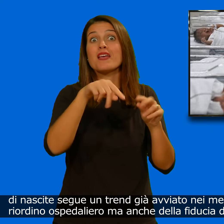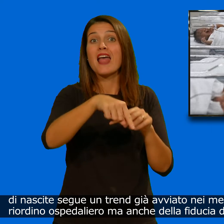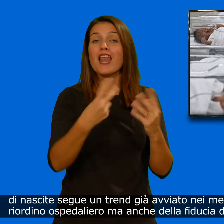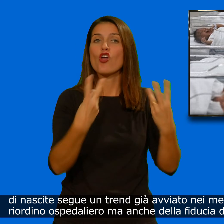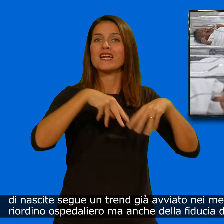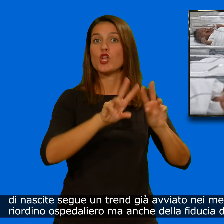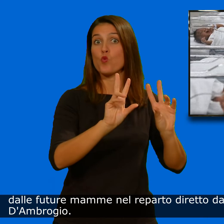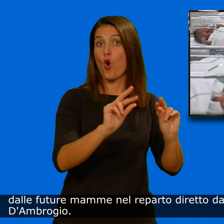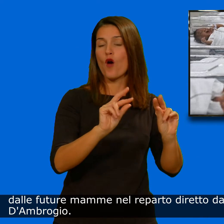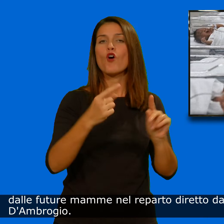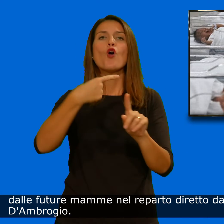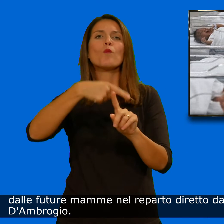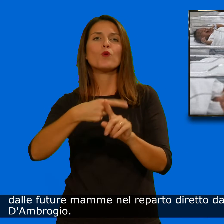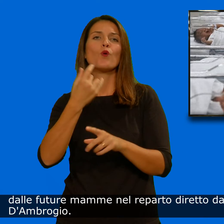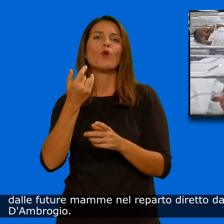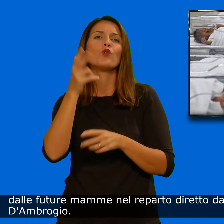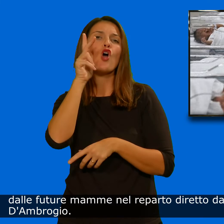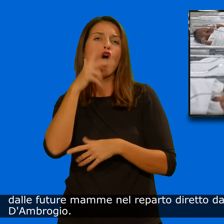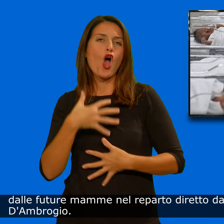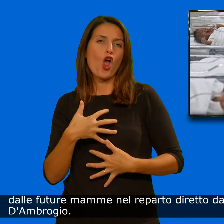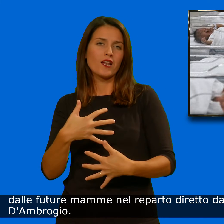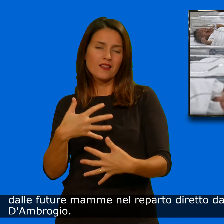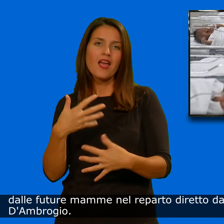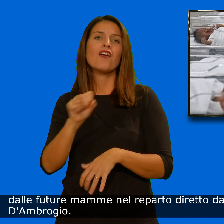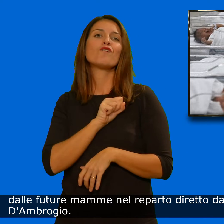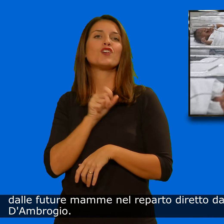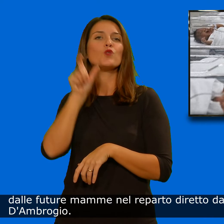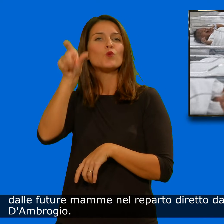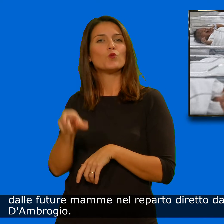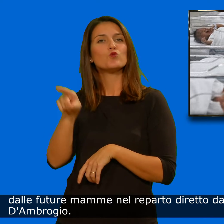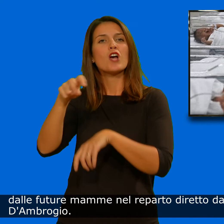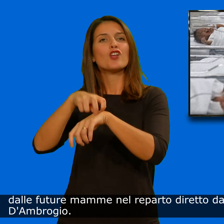fiducia dimostrata dalle future mamme nel reparto diretto dal dottore Gerardo D'Ambrogio.